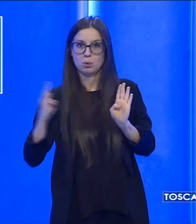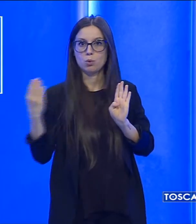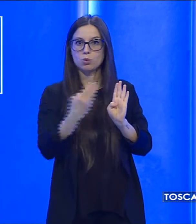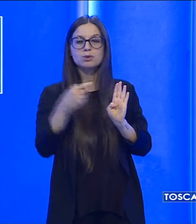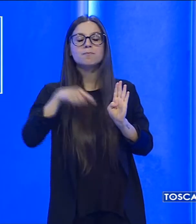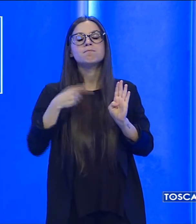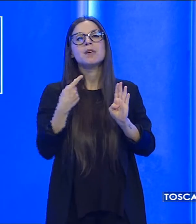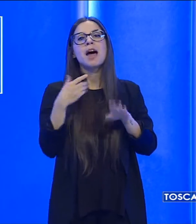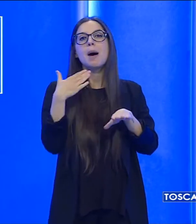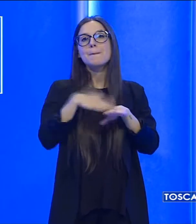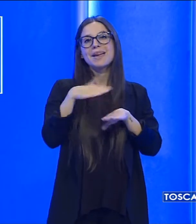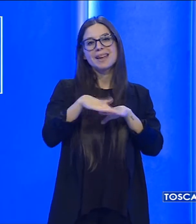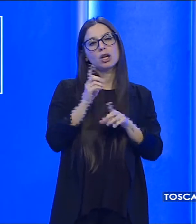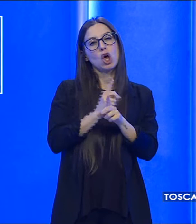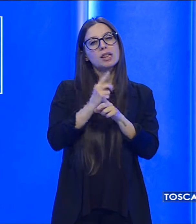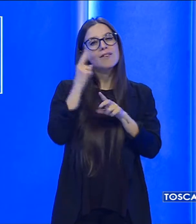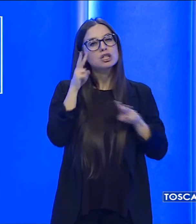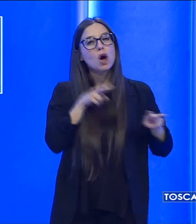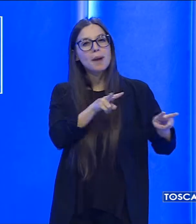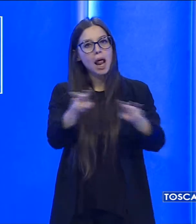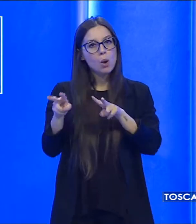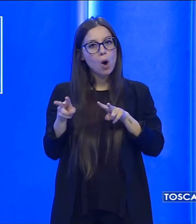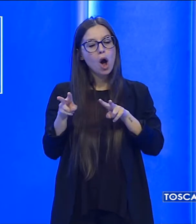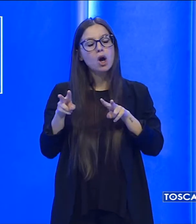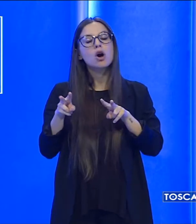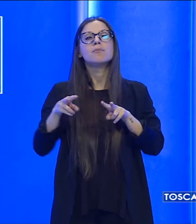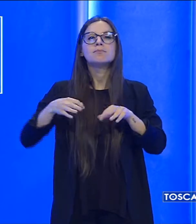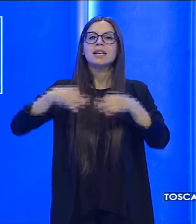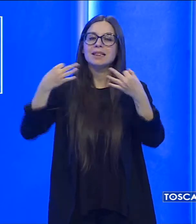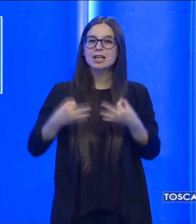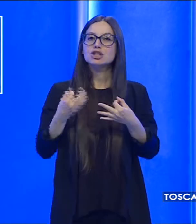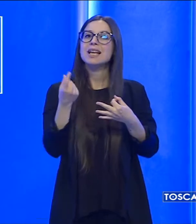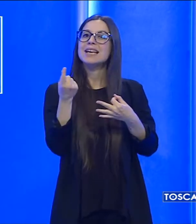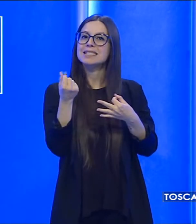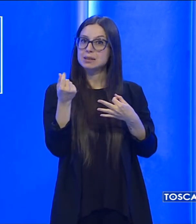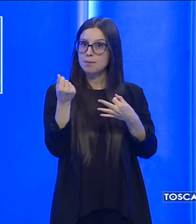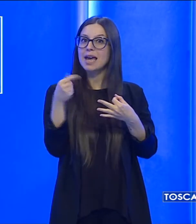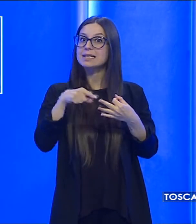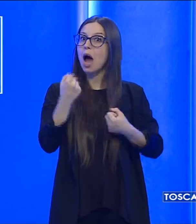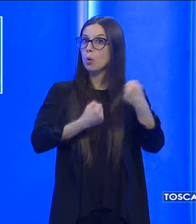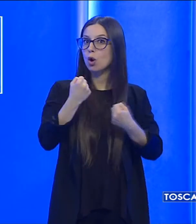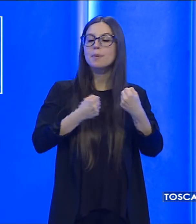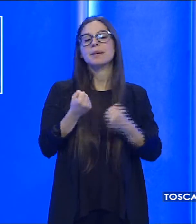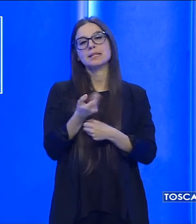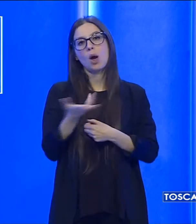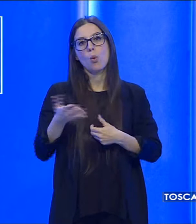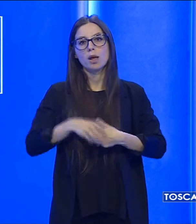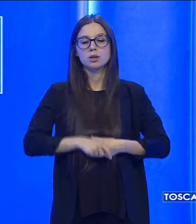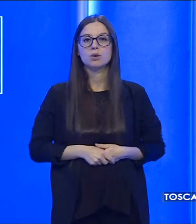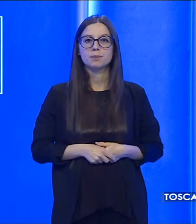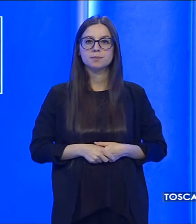assicurativo esegua un sopralluogo e determini l'ammontare della spesa a carico dell'automobilista.